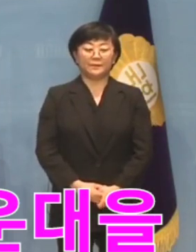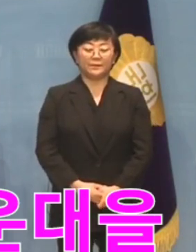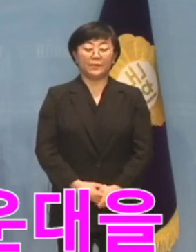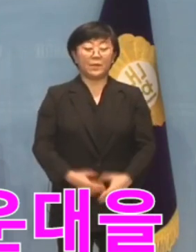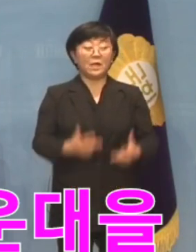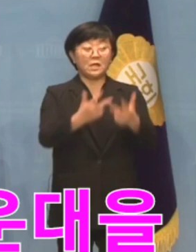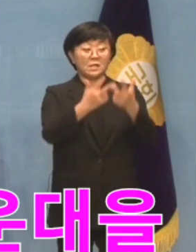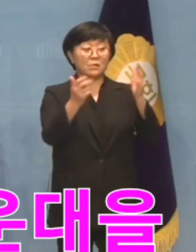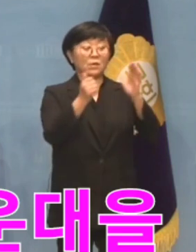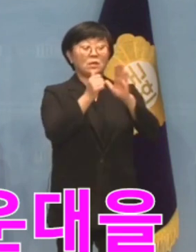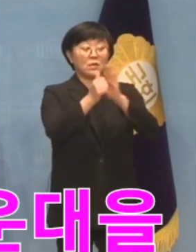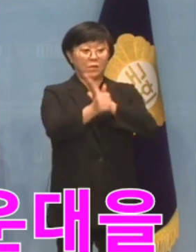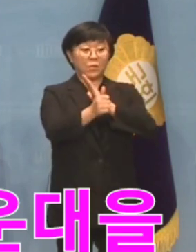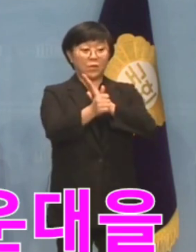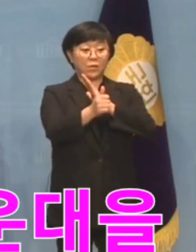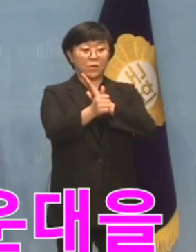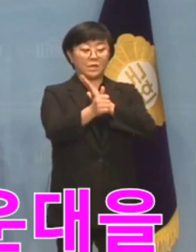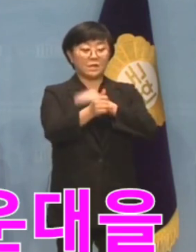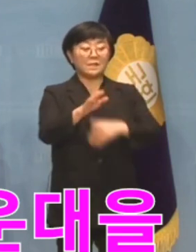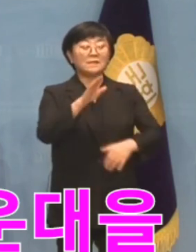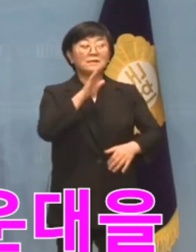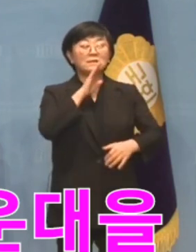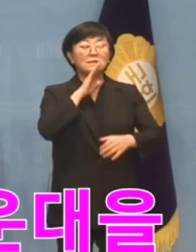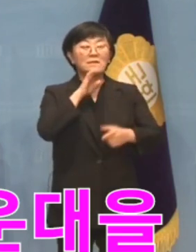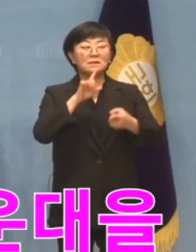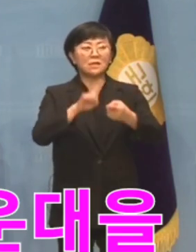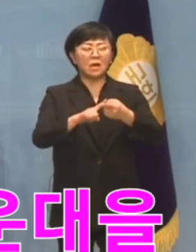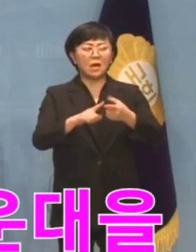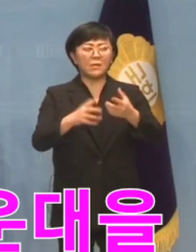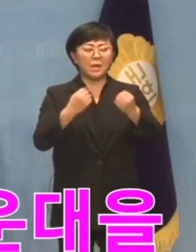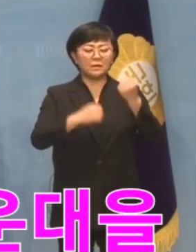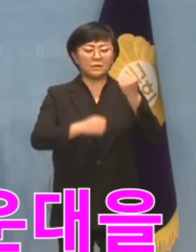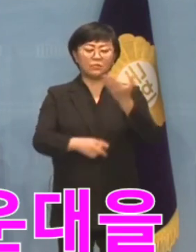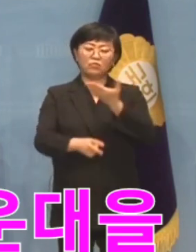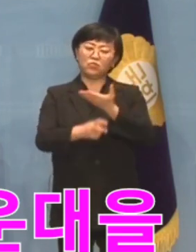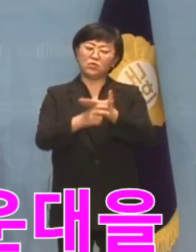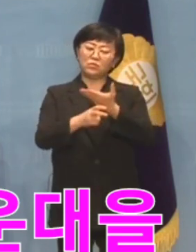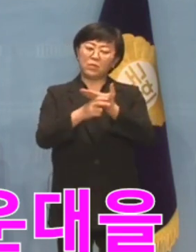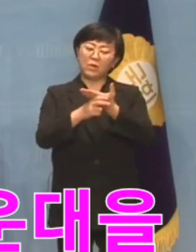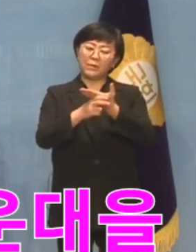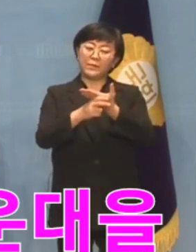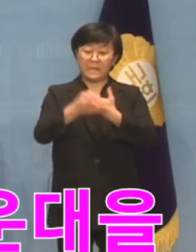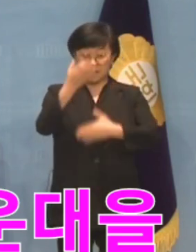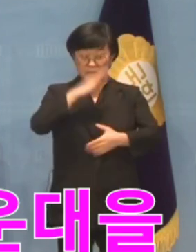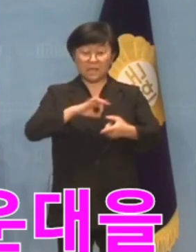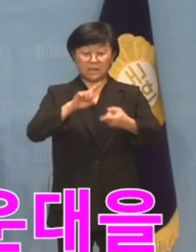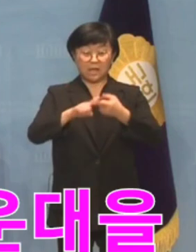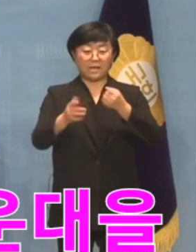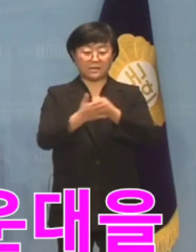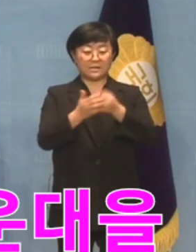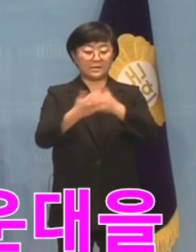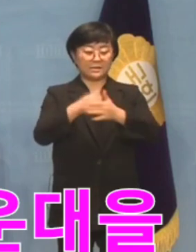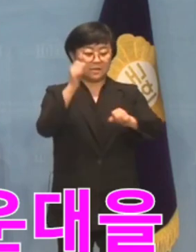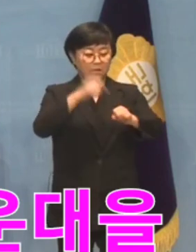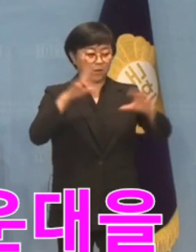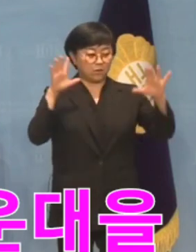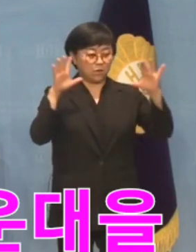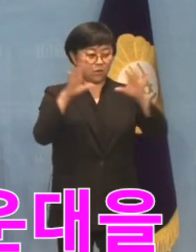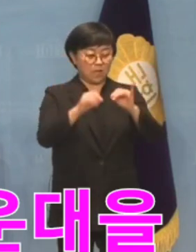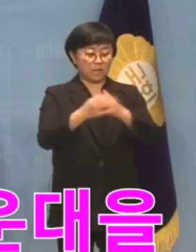이재명 대표의 천문학적인 수천억 원 배임과 뇌물 혐의에 대한 체포동의안은